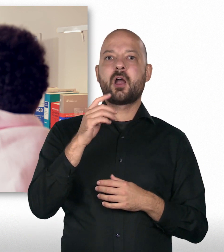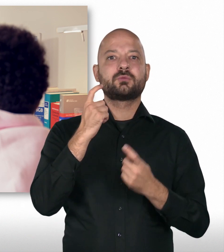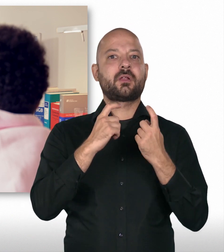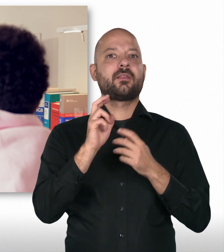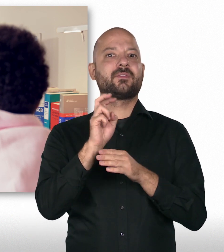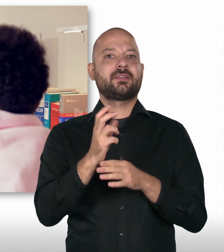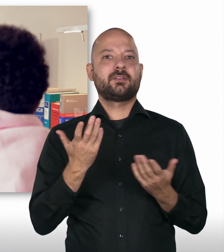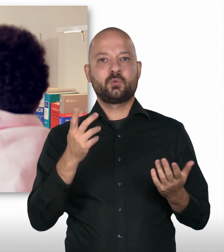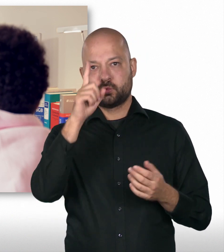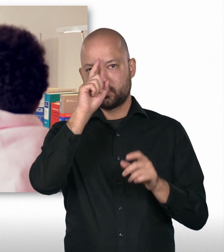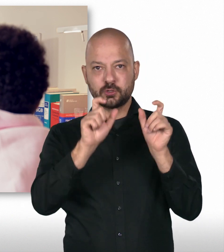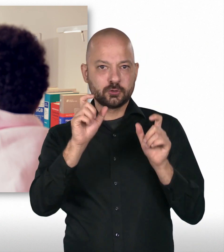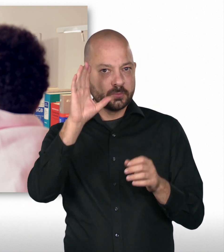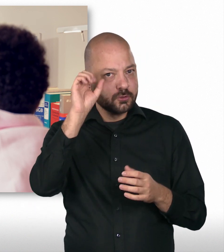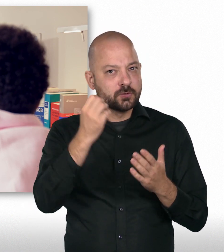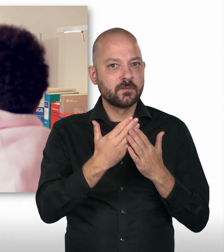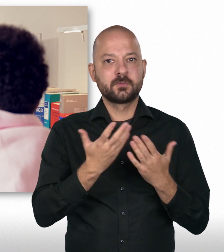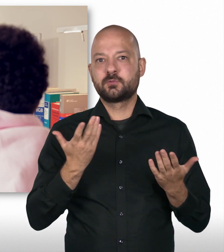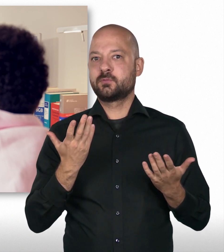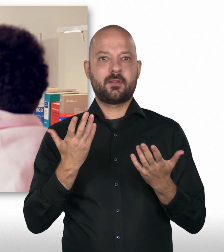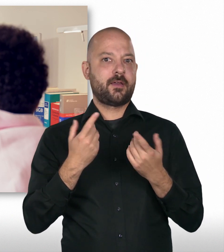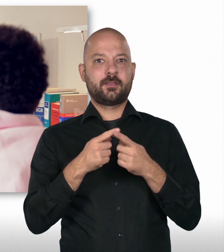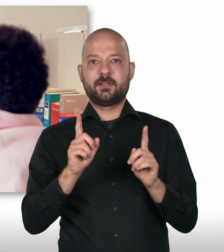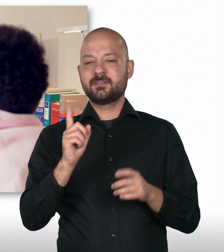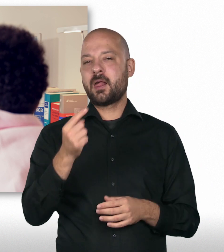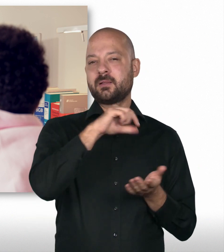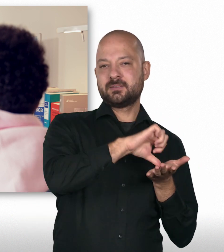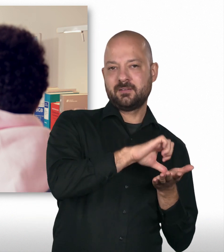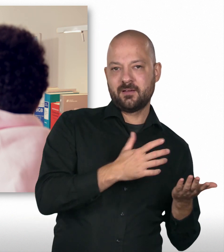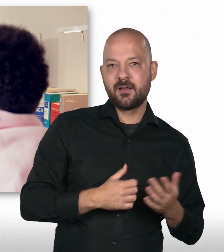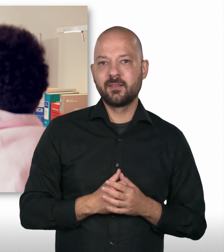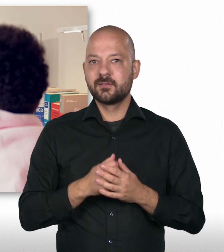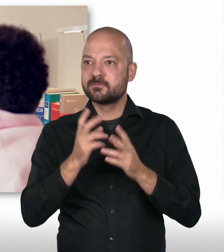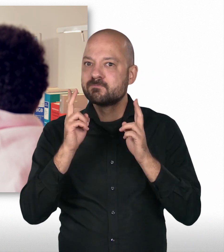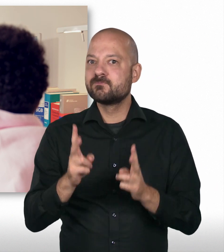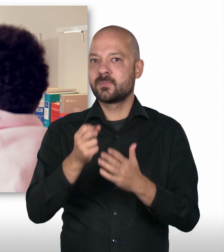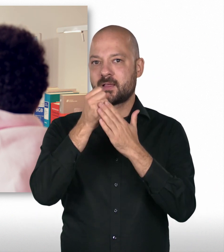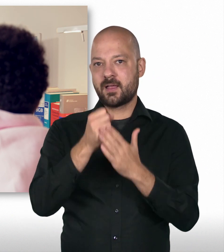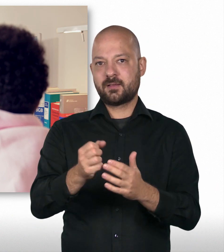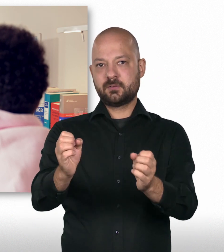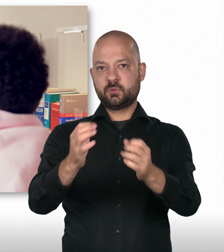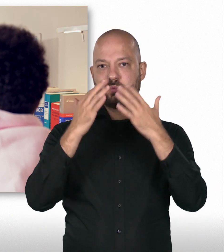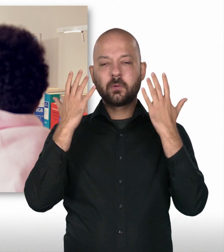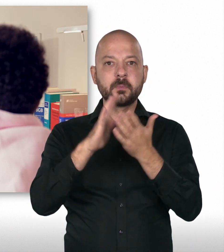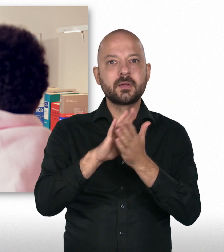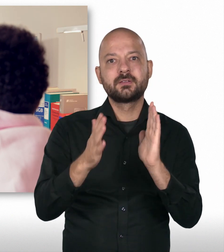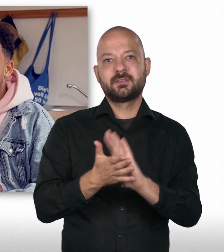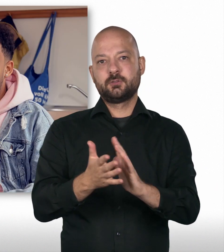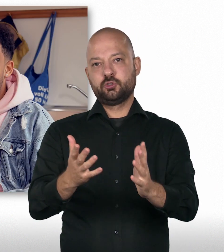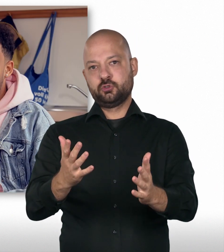arbeitet, an einer Auslandsvertretung, die ja auch ganz anders ist als die Zentrale hier. Genau, und die ersten Eindrücke so richtig, die praktischen Eindrücke sammelt,